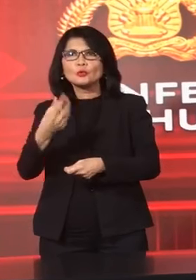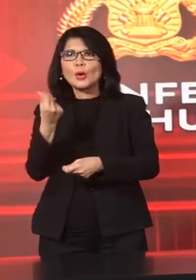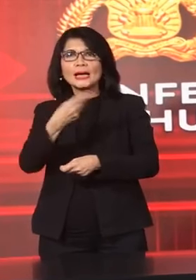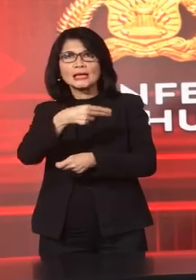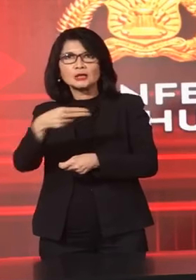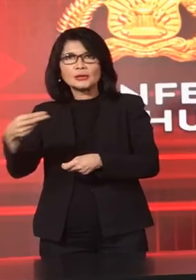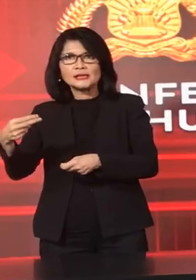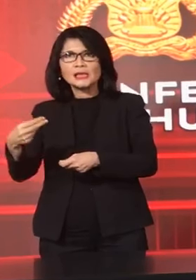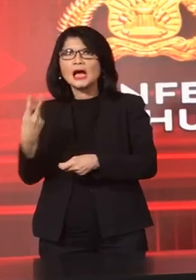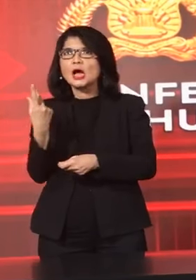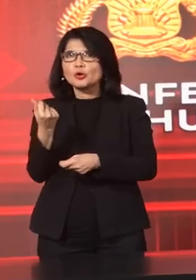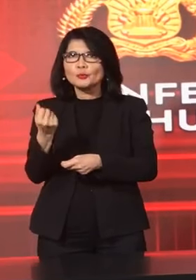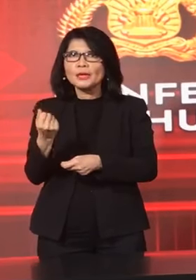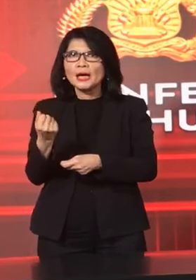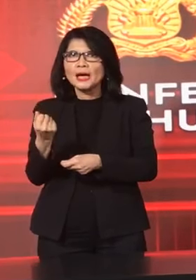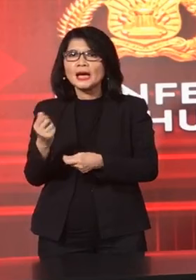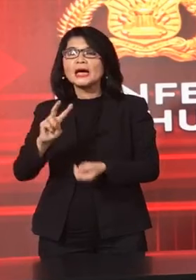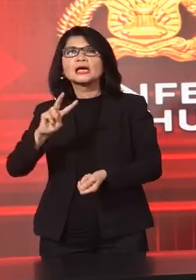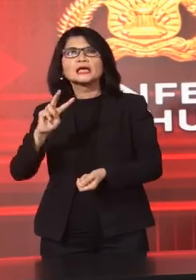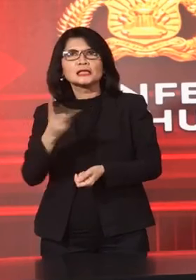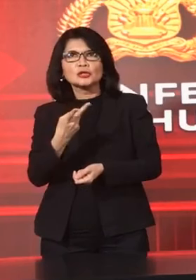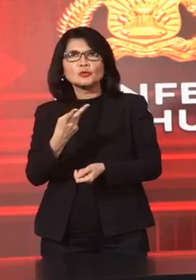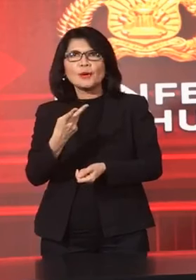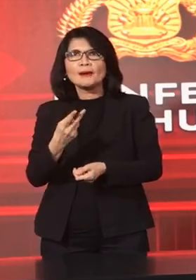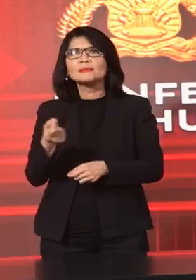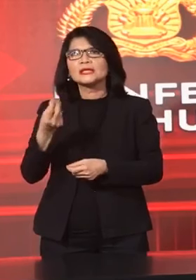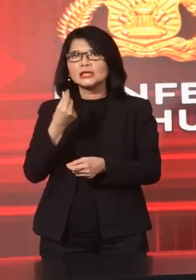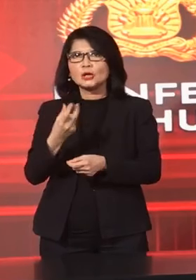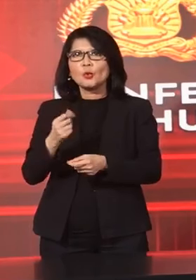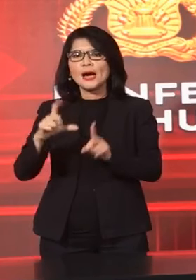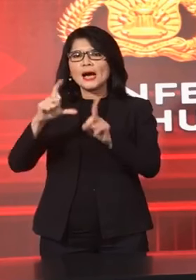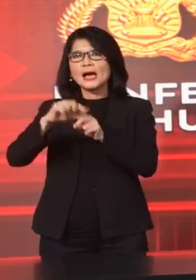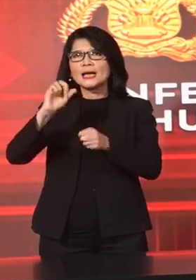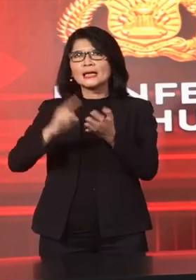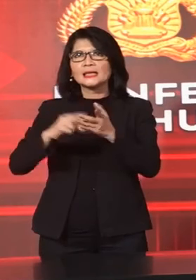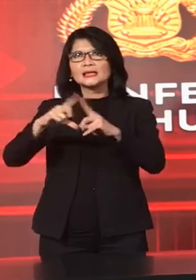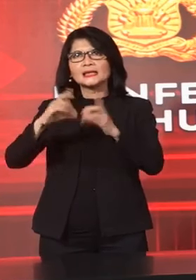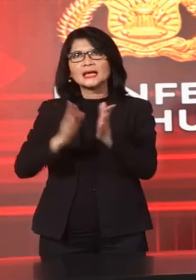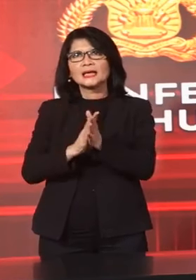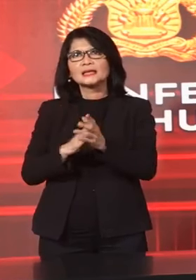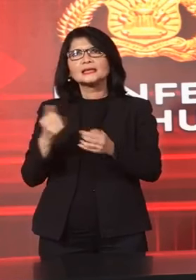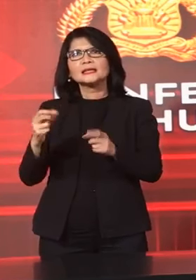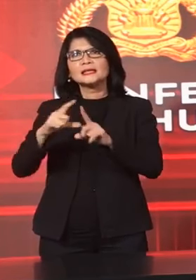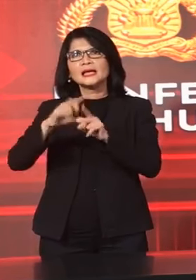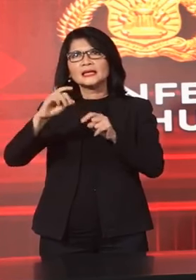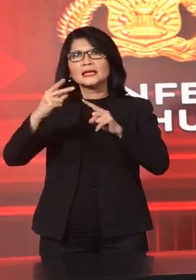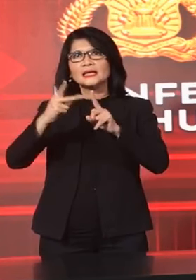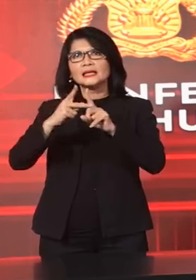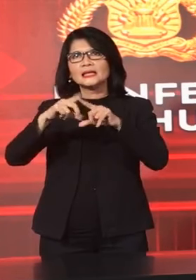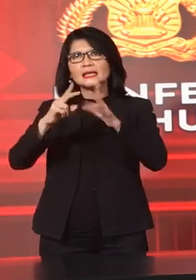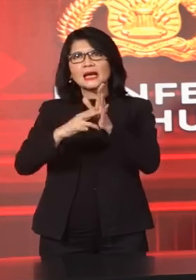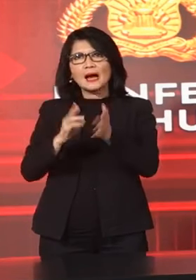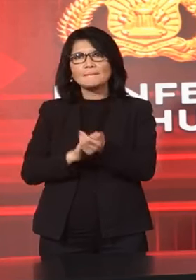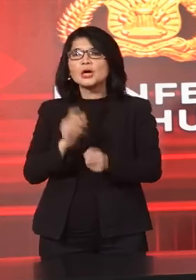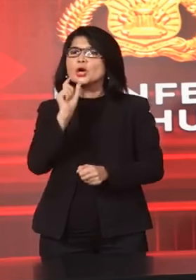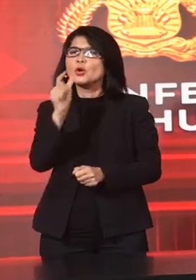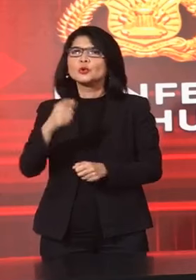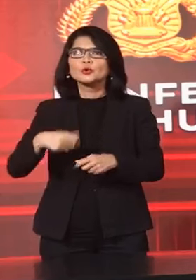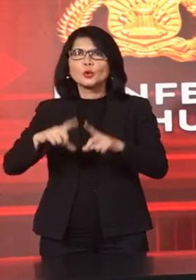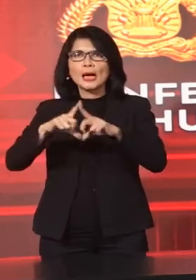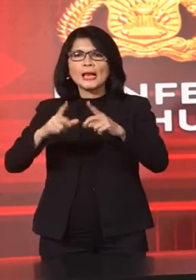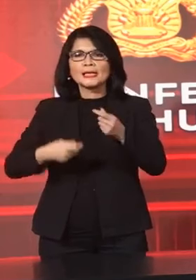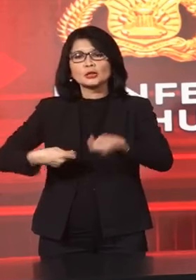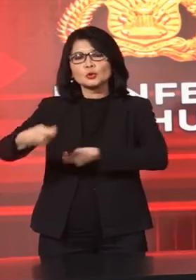Alat Tukar Dinar Atau Dirham Dan Dirham Yang Digunakan Sebagai Alat